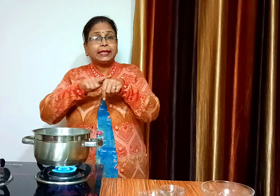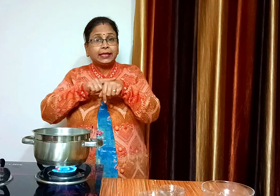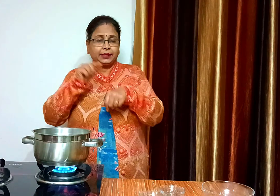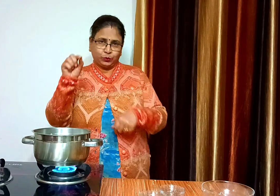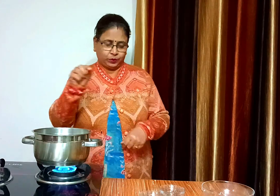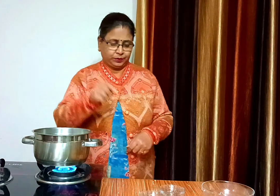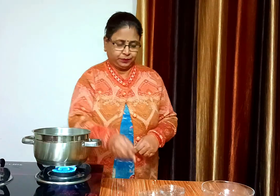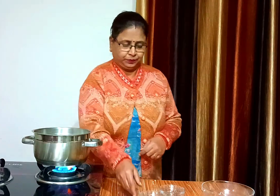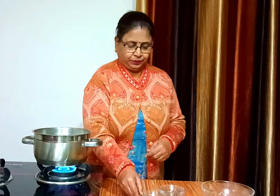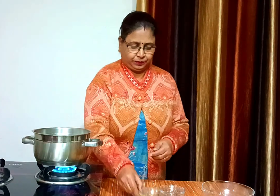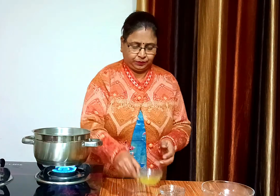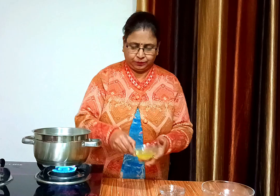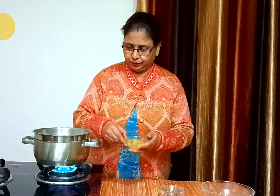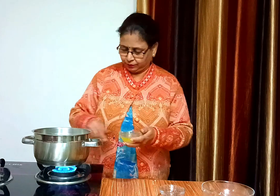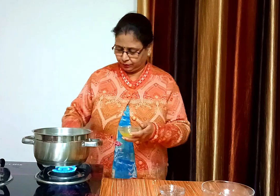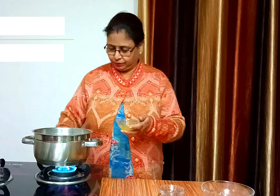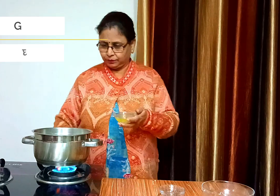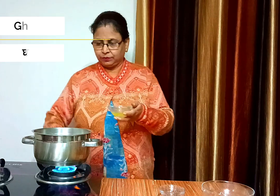और दो चमज घी डालकर मिला लेंगे